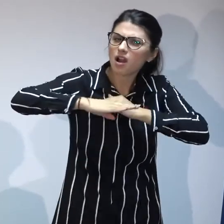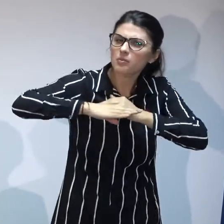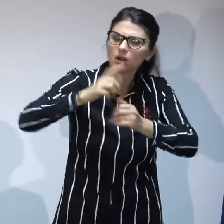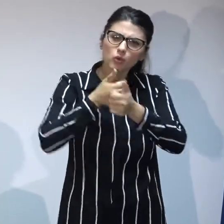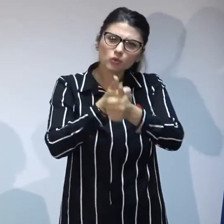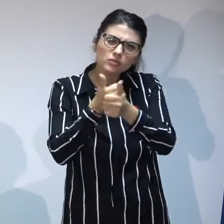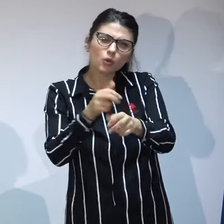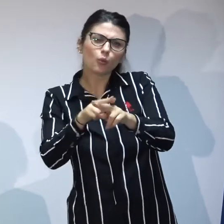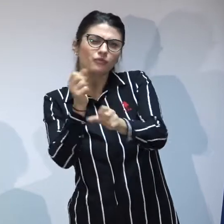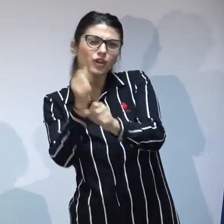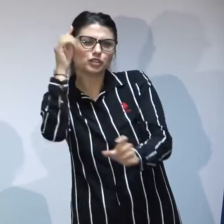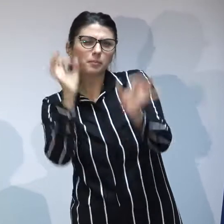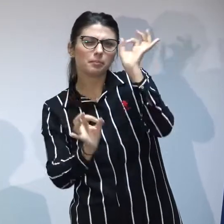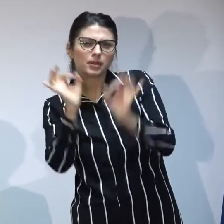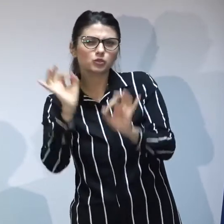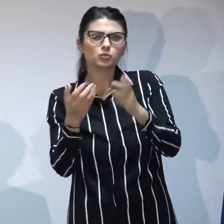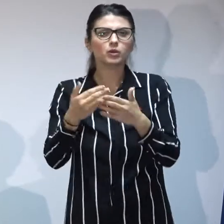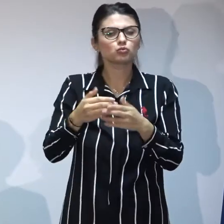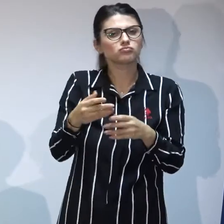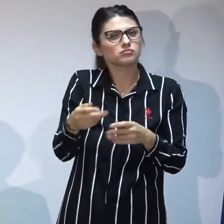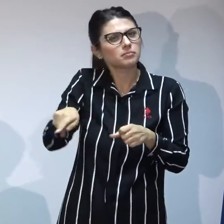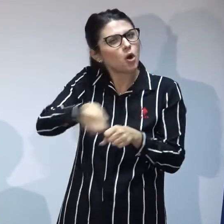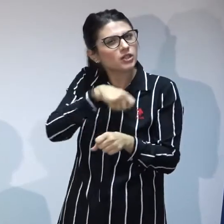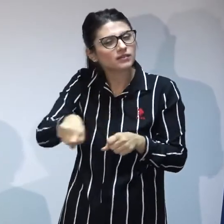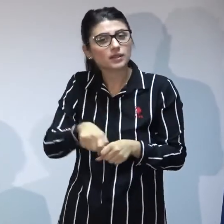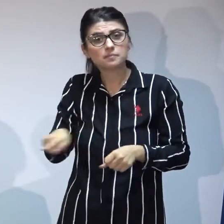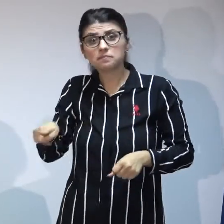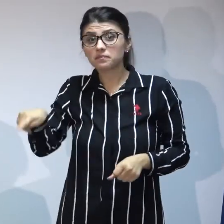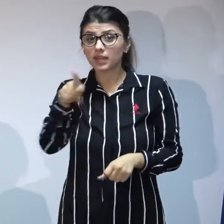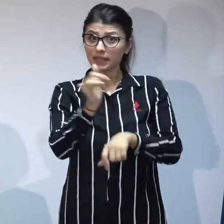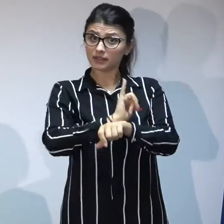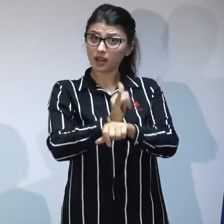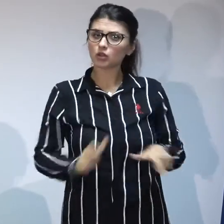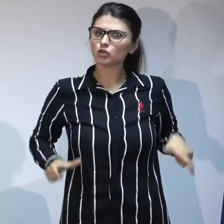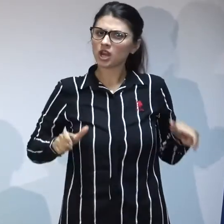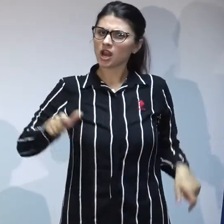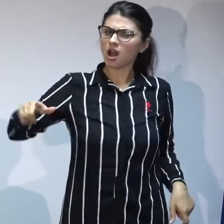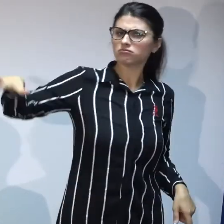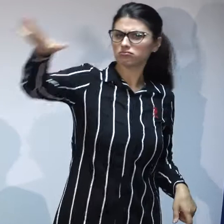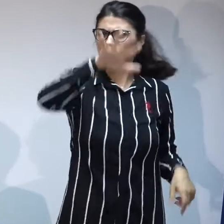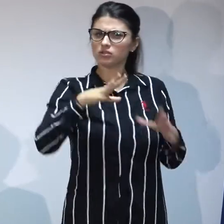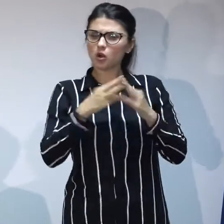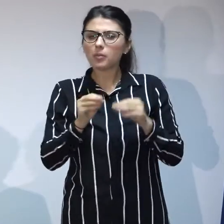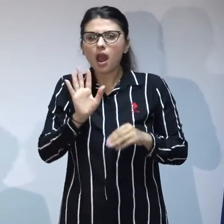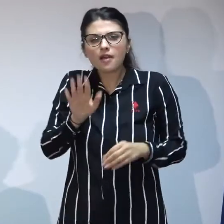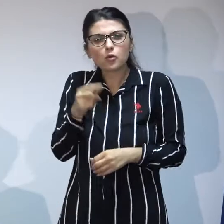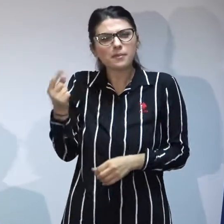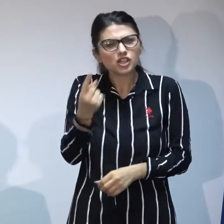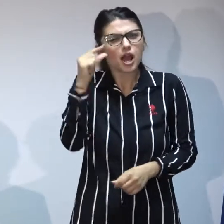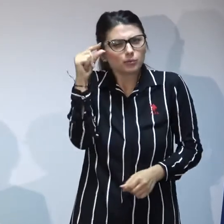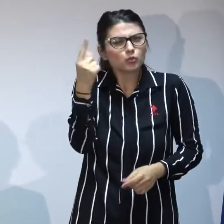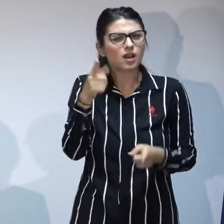măsuri de eficientizare nu știu câți dintre directorii generale ai acestor direcții au avut curiozitatea